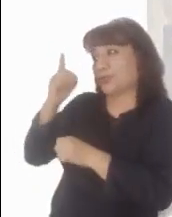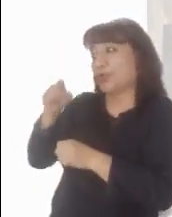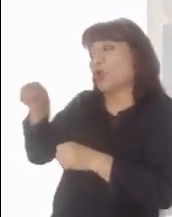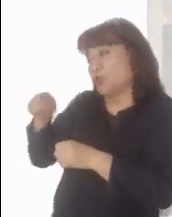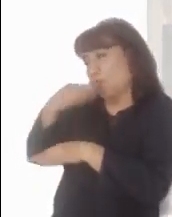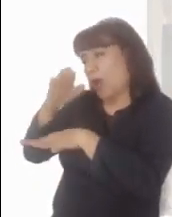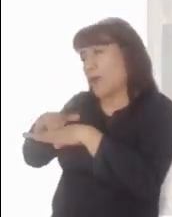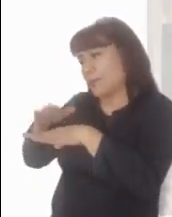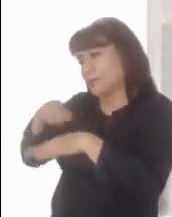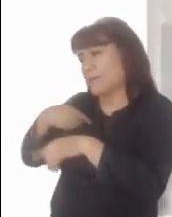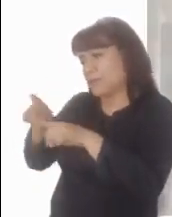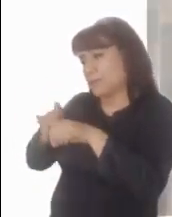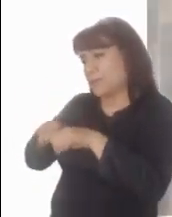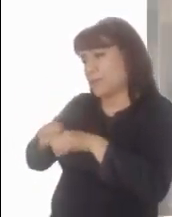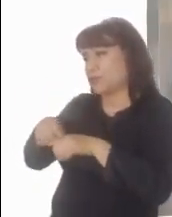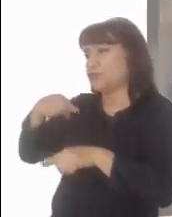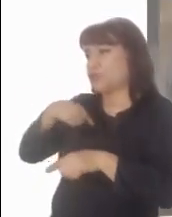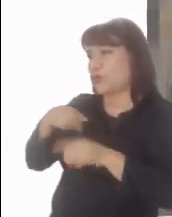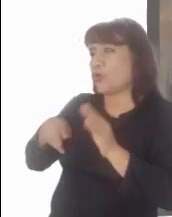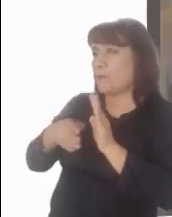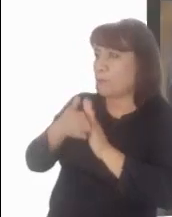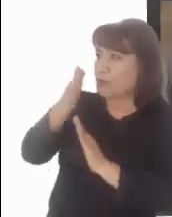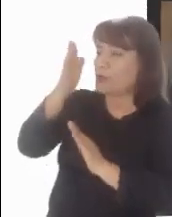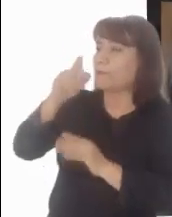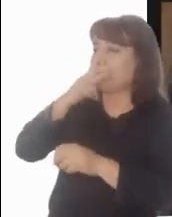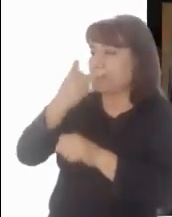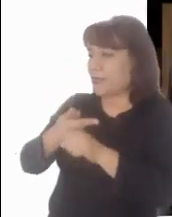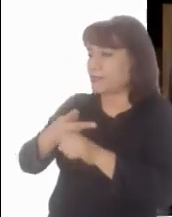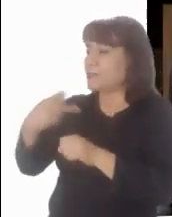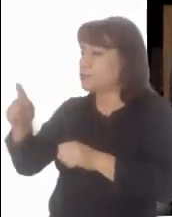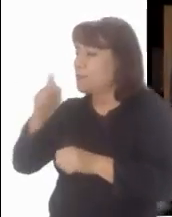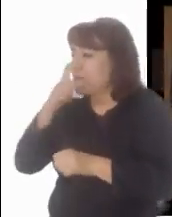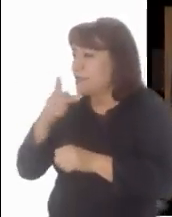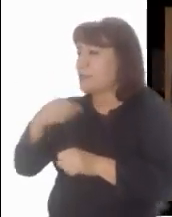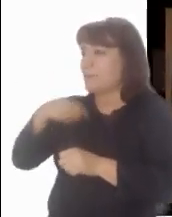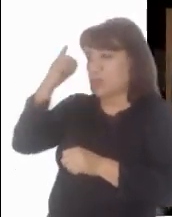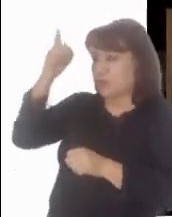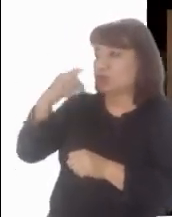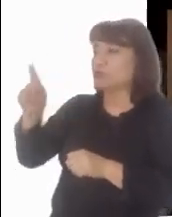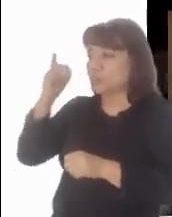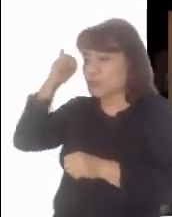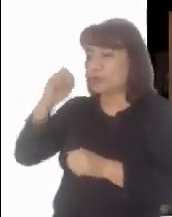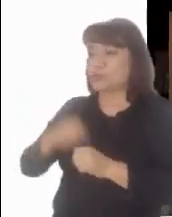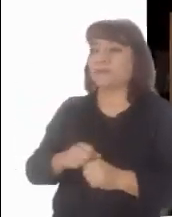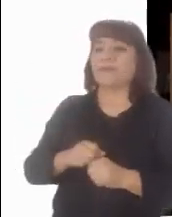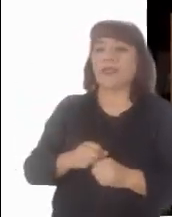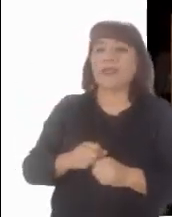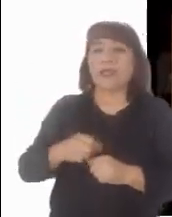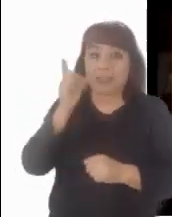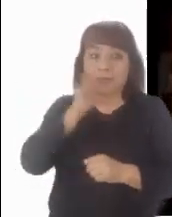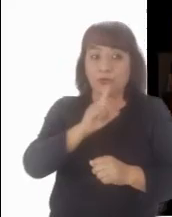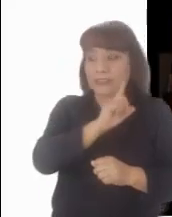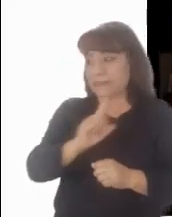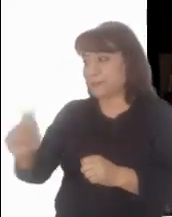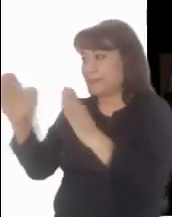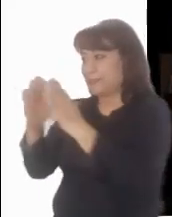decir a mis hermanos, Subo a mi Padre y su Padre, a mi Dios y su Dios. María Magdalena se fue a ver a los